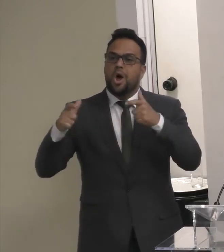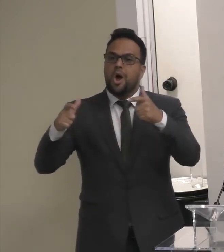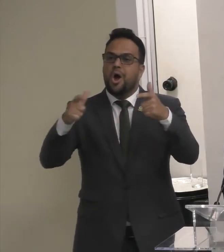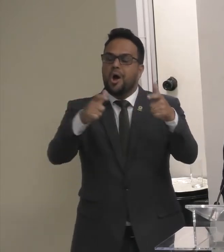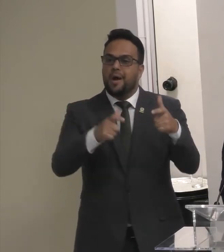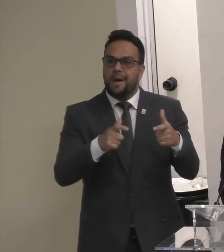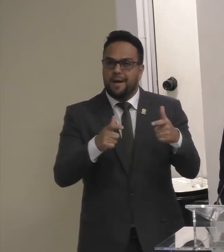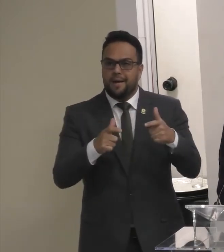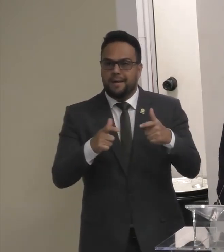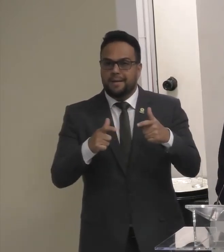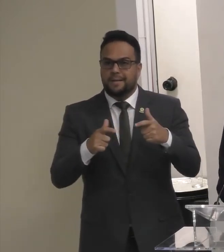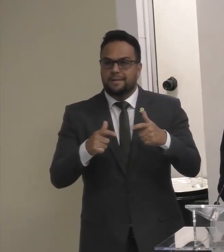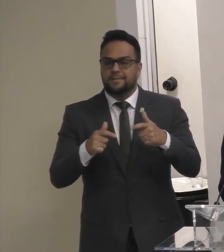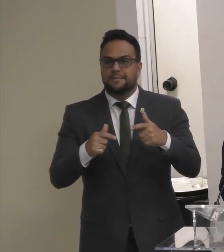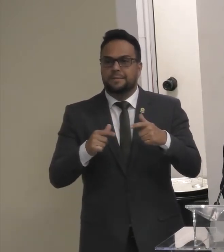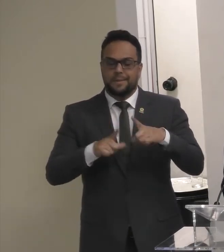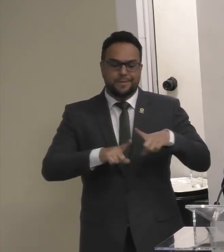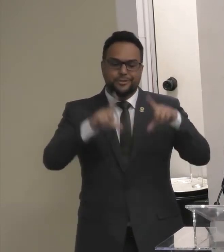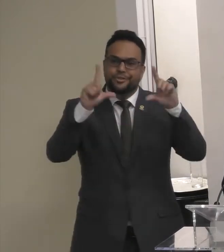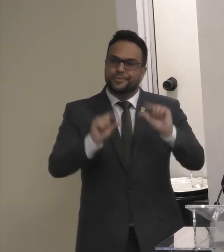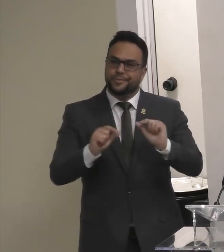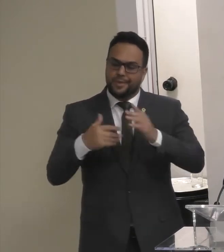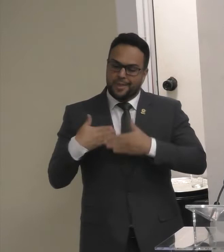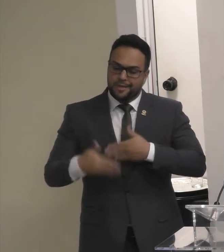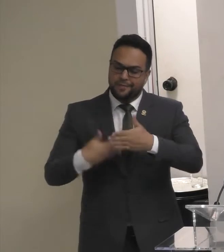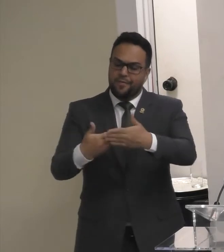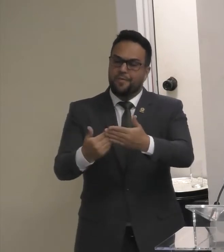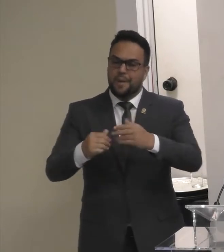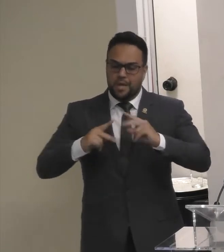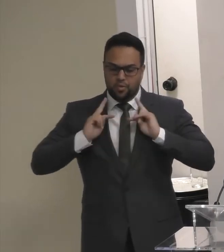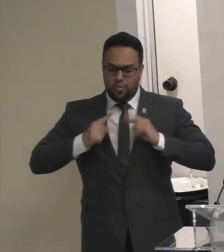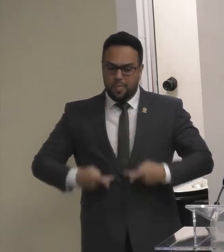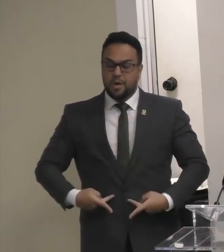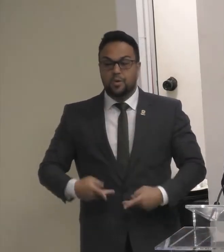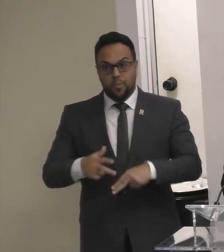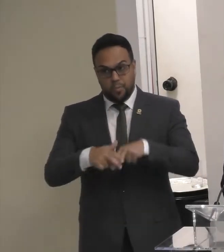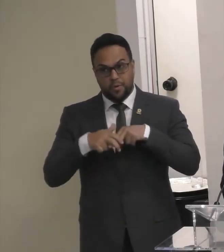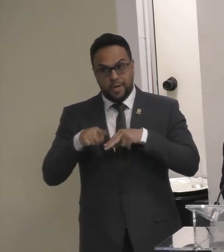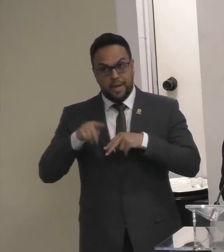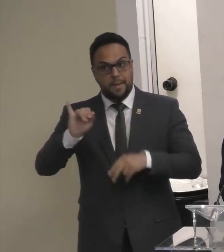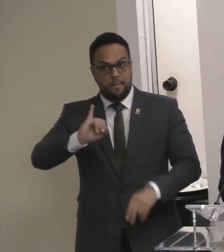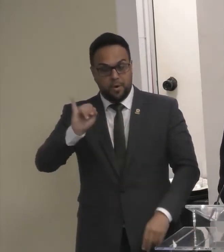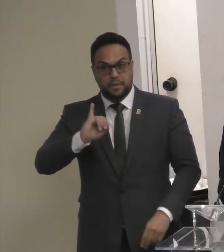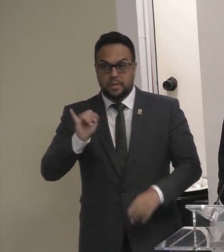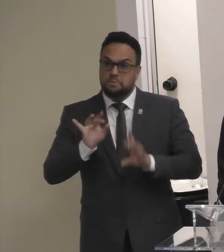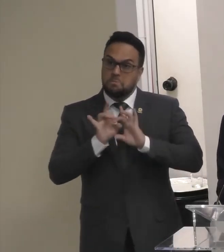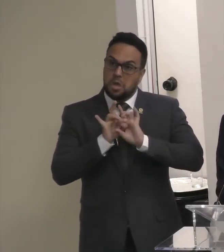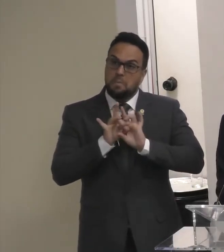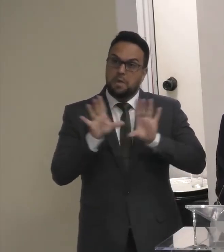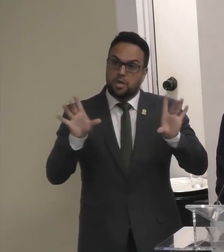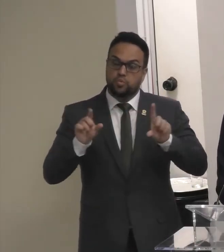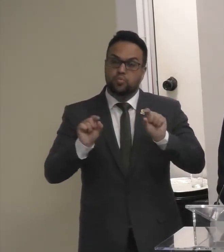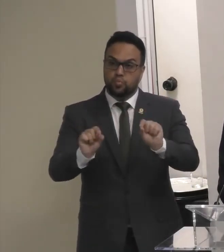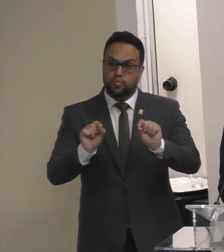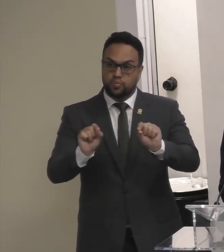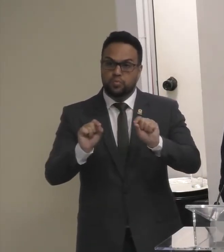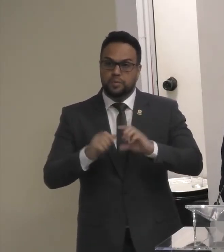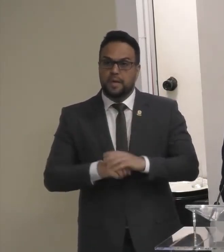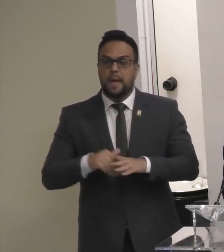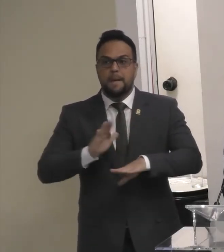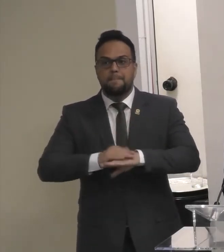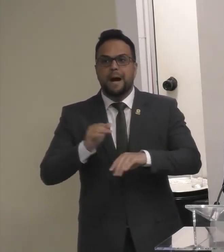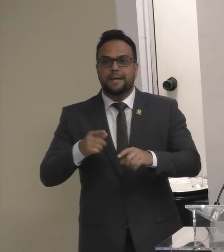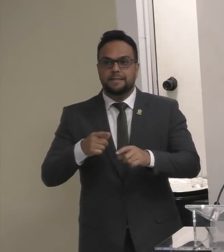baixo Índice De desenvolvimento Humano Daí a sua Grande importância Pois permite A circulação De mais